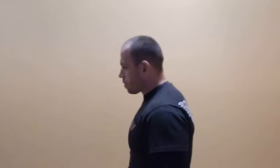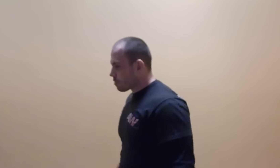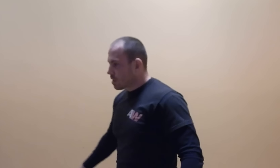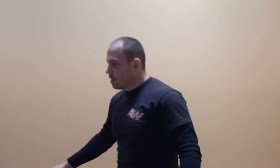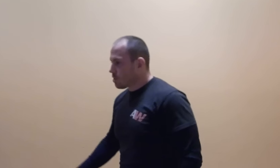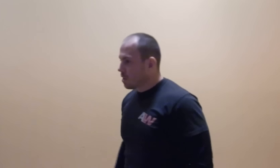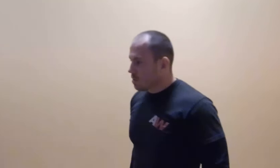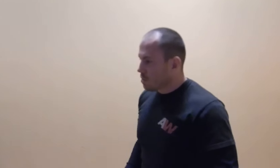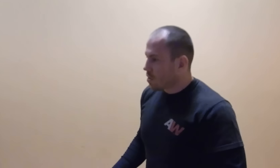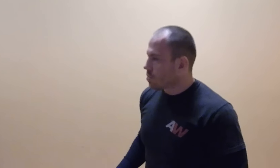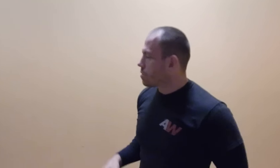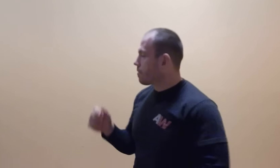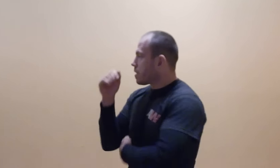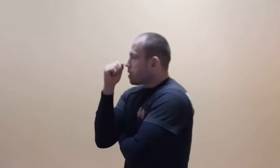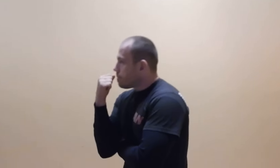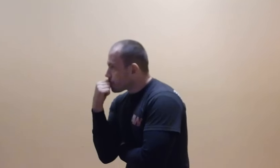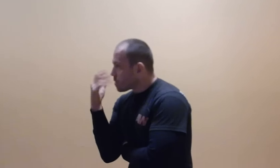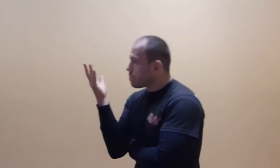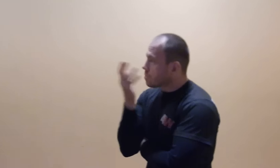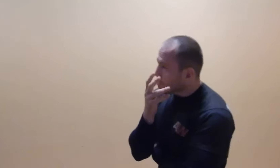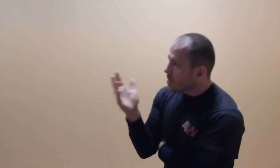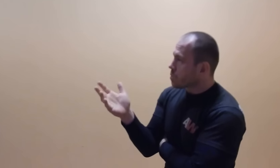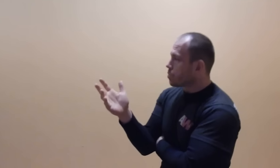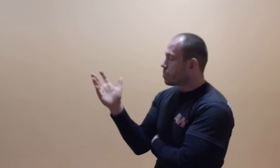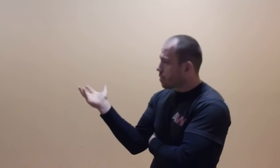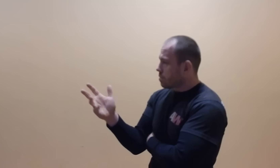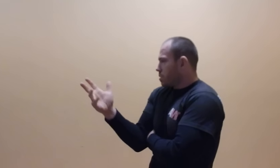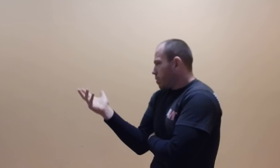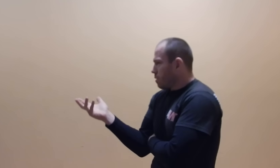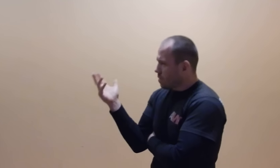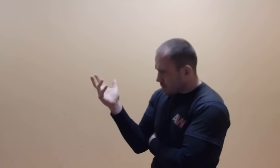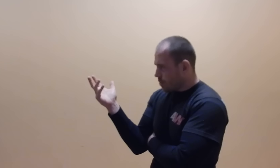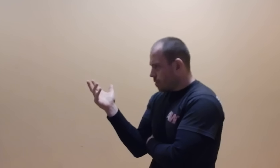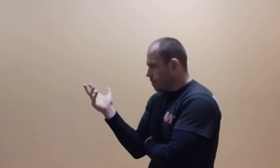tylko utknęliście i z kimś rozmawiacie, chcemy sobie w ten sposób, tutaj sobie spokojnie gestykulujemy,